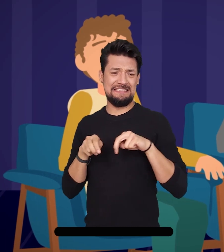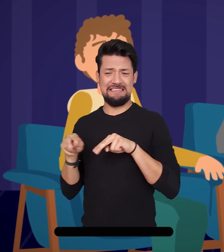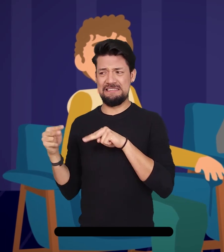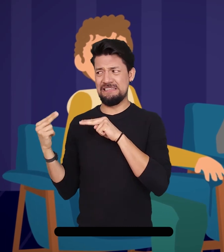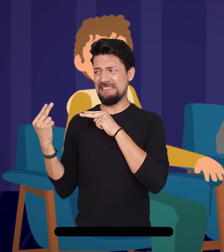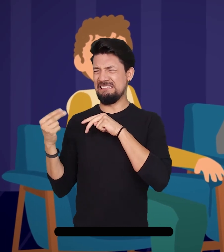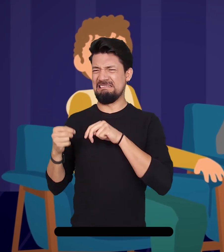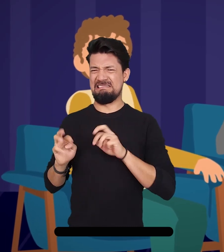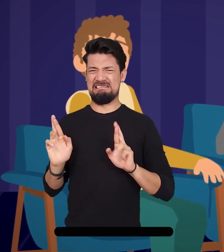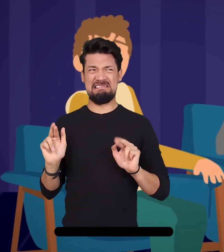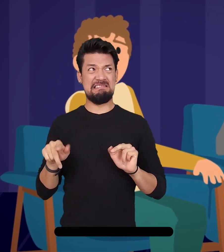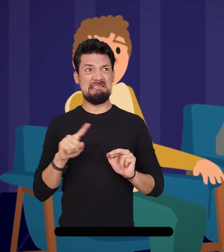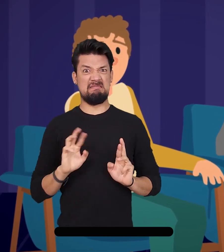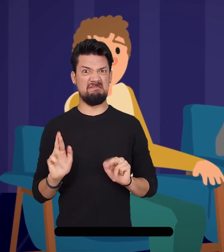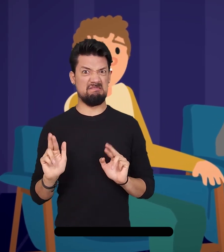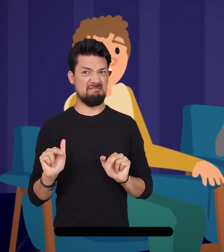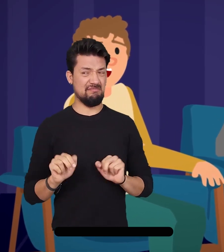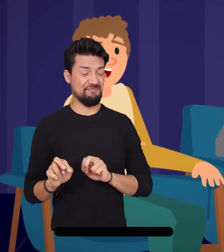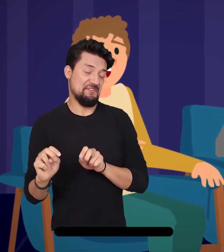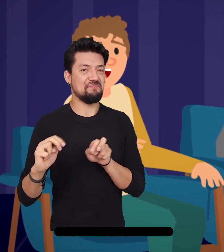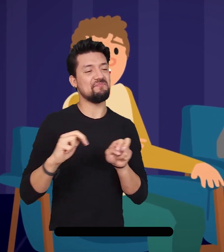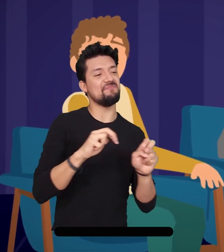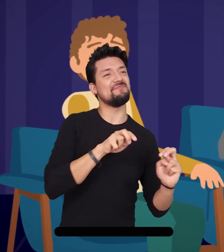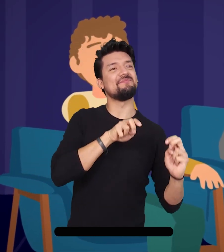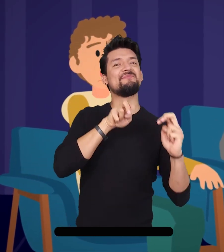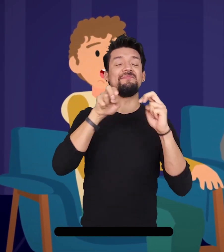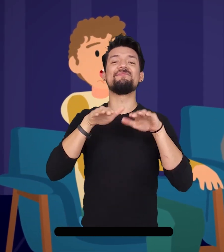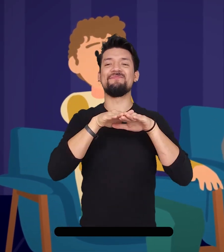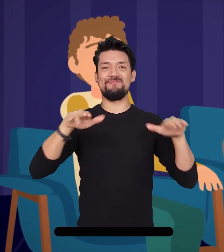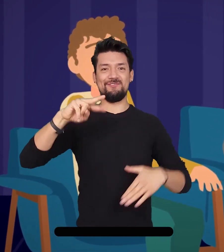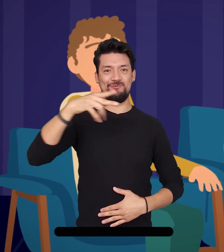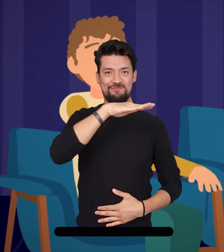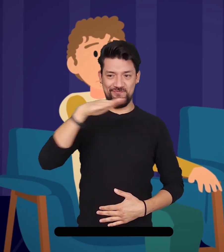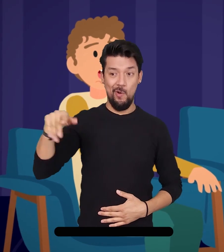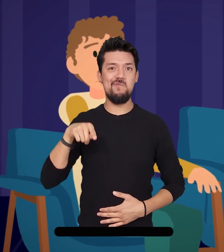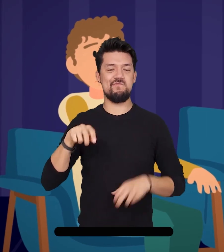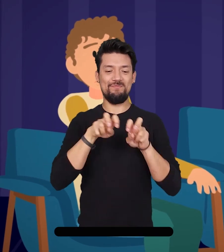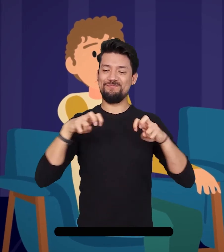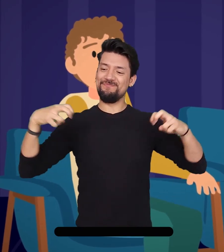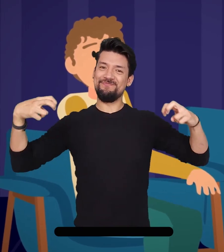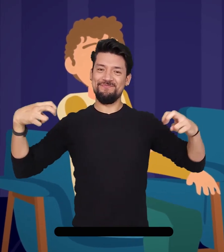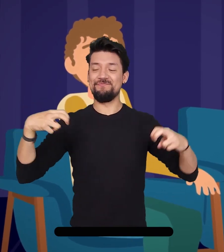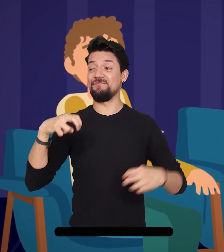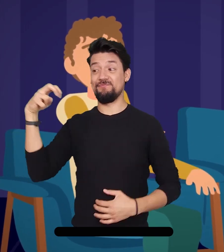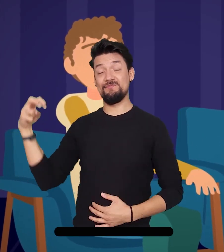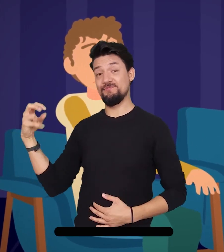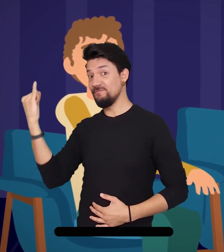las gracias mientras suben, pero ellos seguían pensando en que ese lugar era muy extraño. Al llegar a la sala,